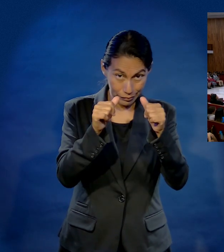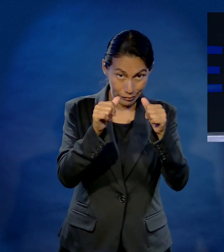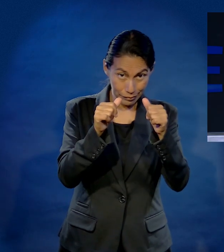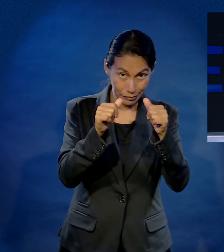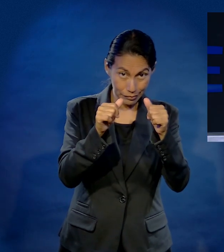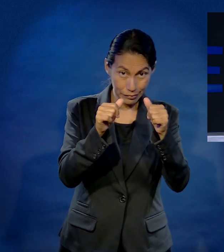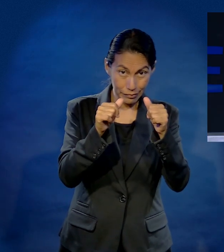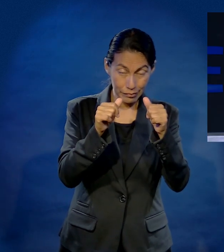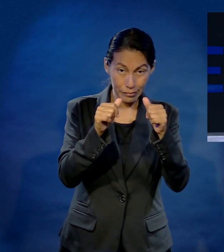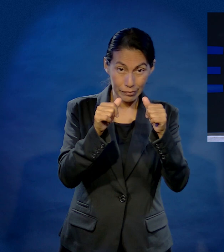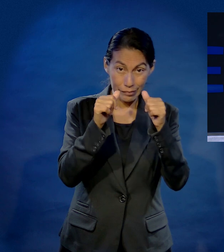Las personas